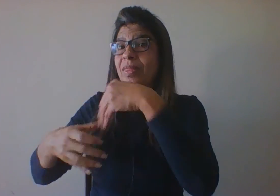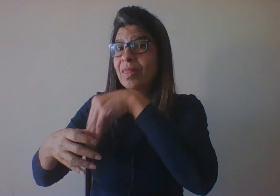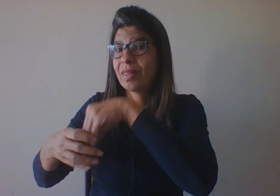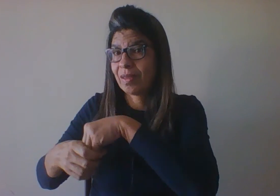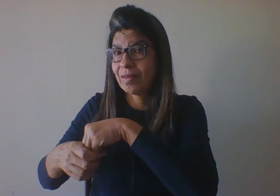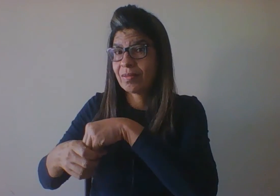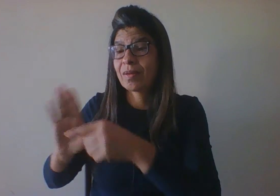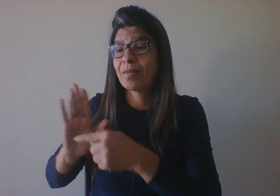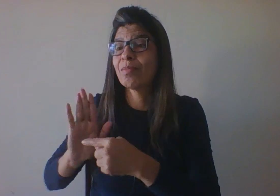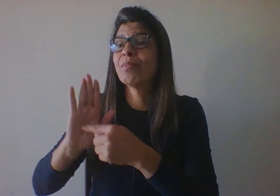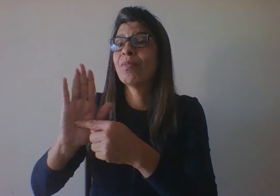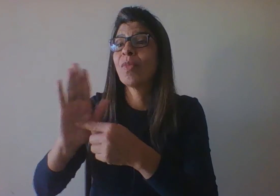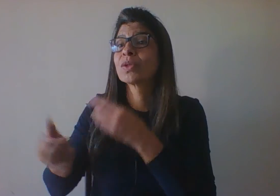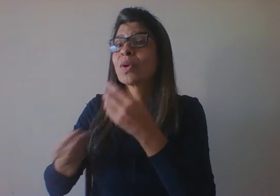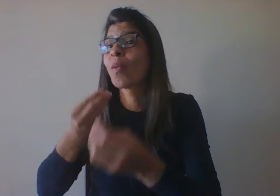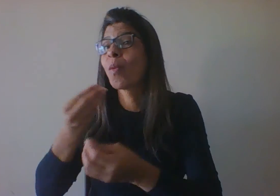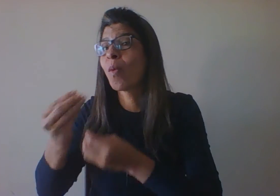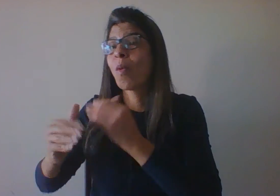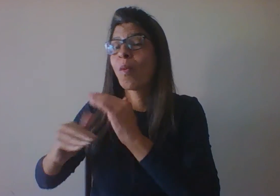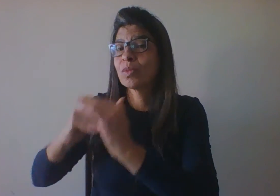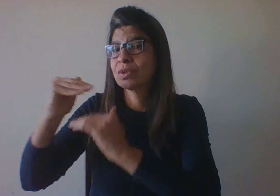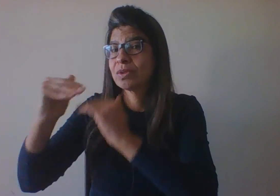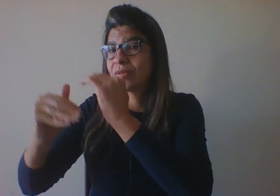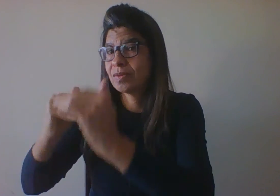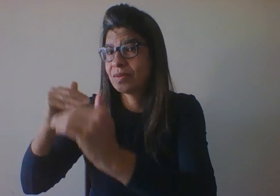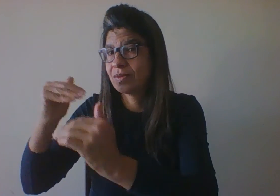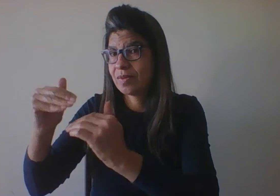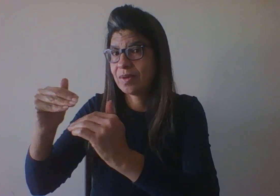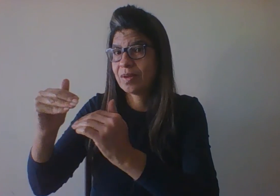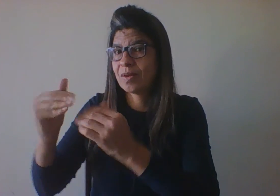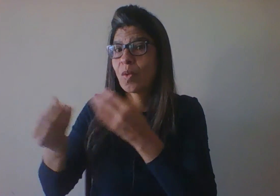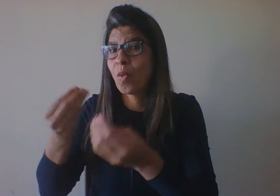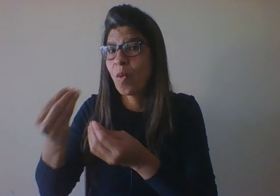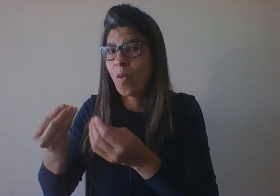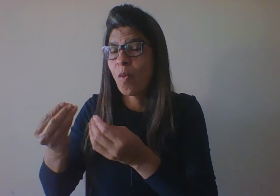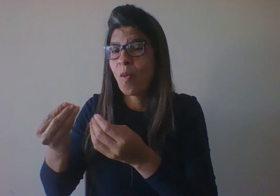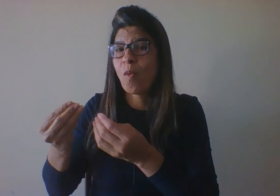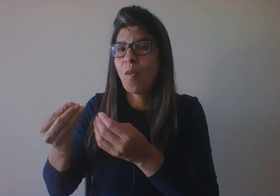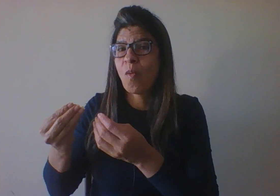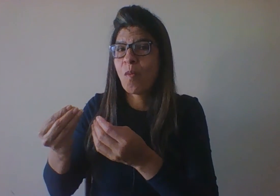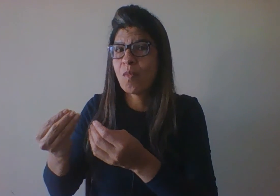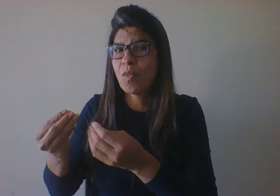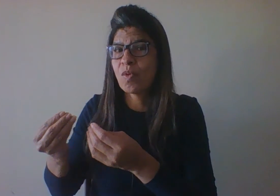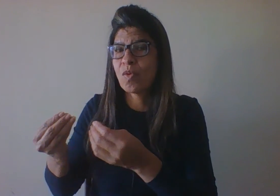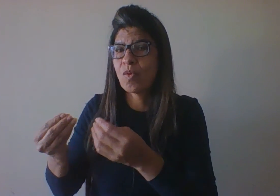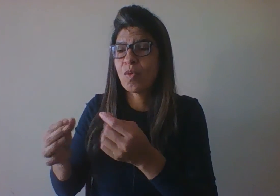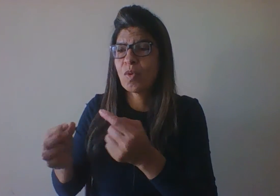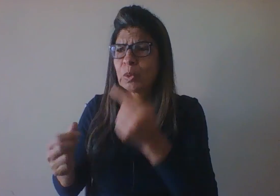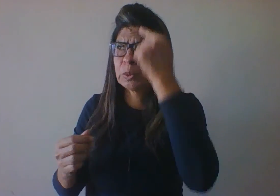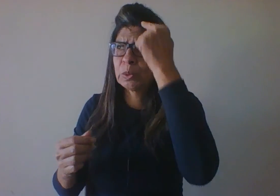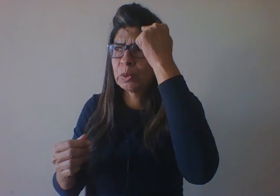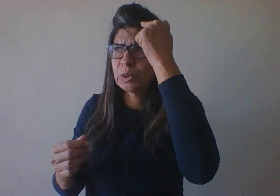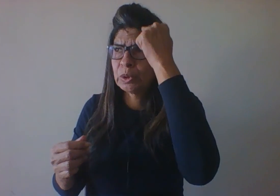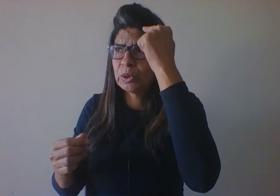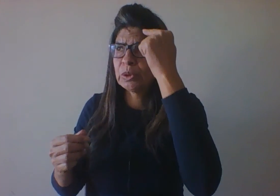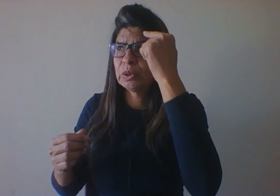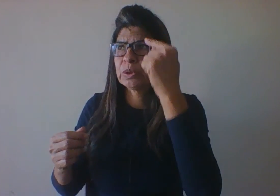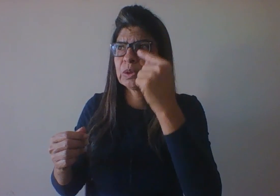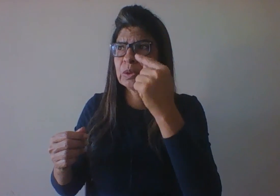nós nos desenvolvermos, que estabelece aí um conjunto de juízo, de valores, sobre aqueles elementos que vão ser considerados